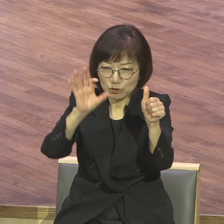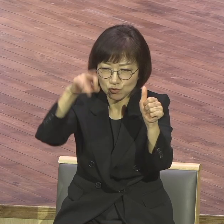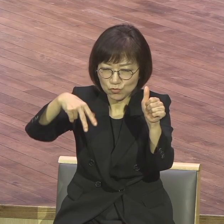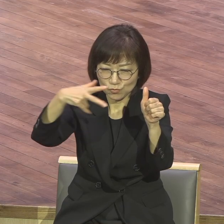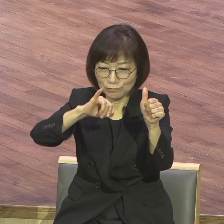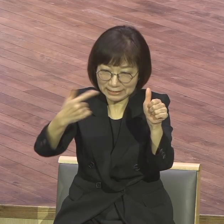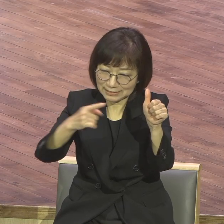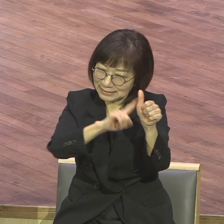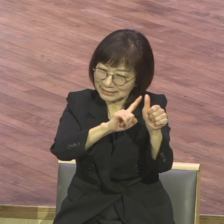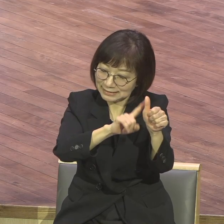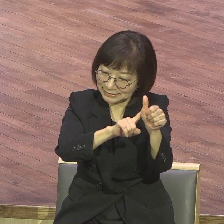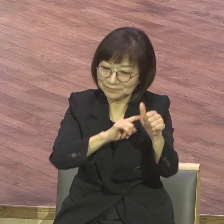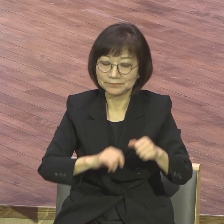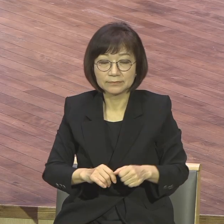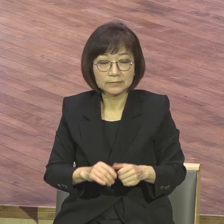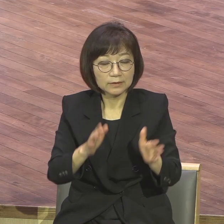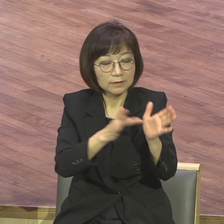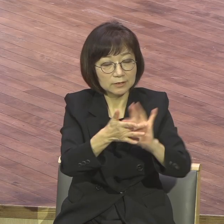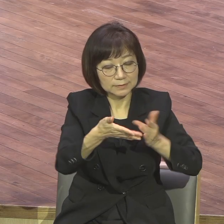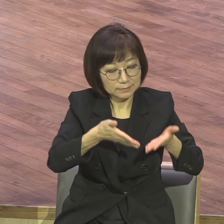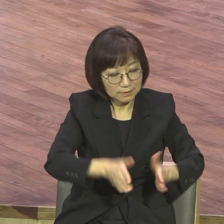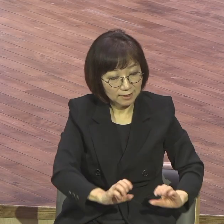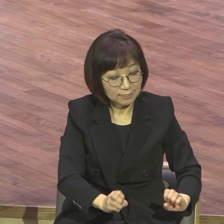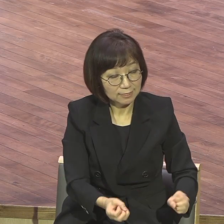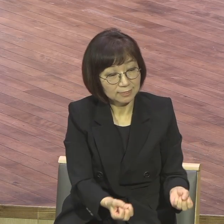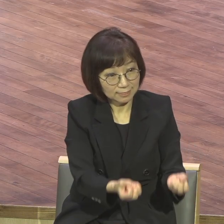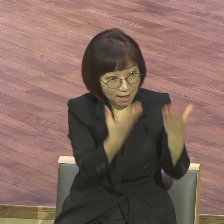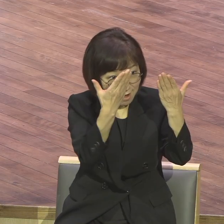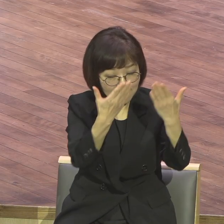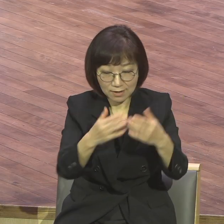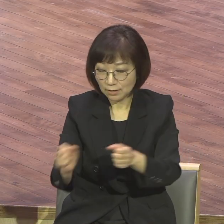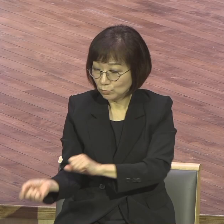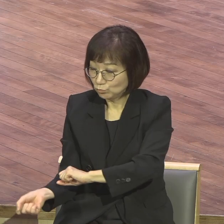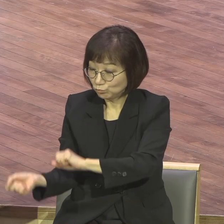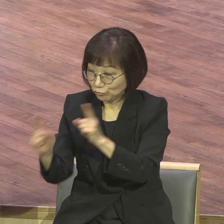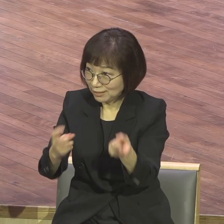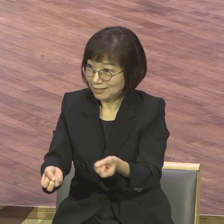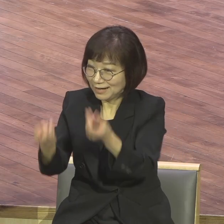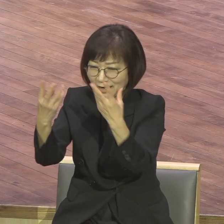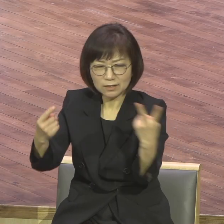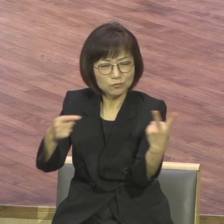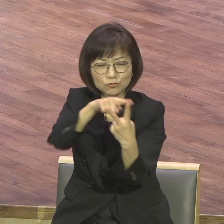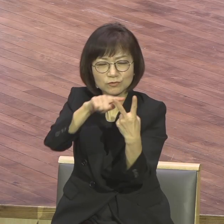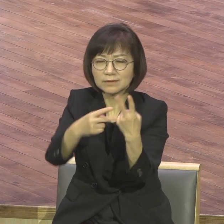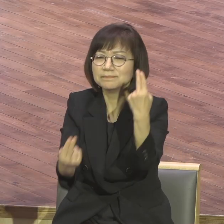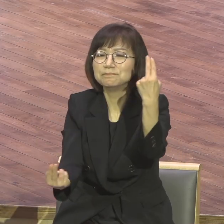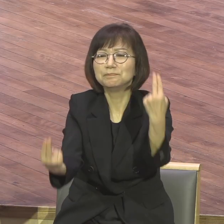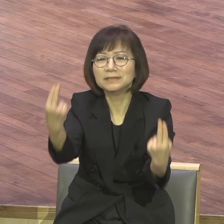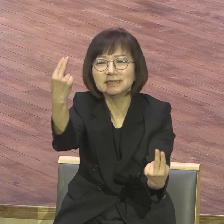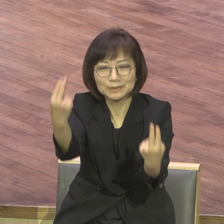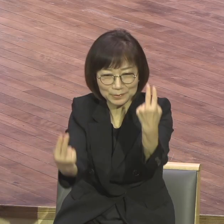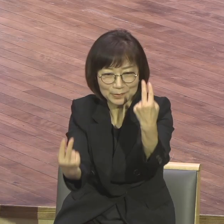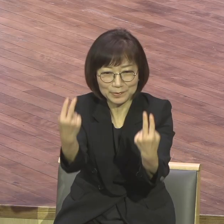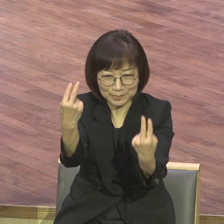성탄절과 부활절을 비교해서 이렇게 진단했습니다 성탄절은 그나마